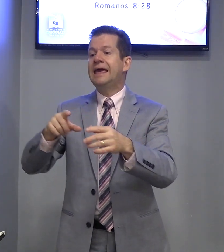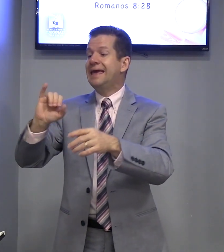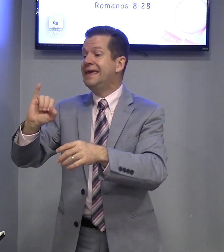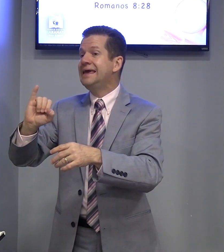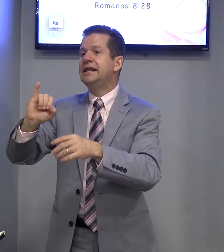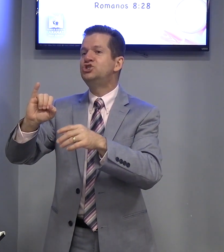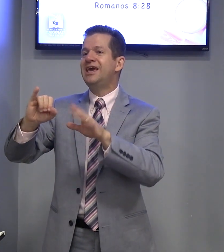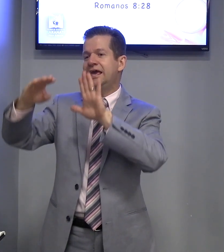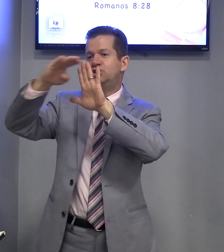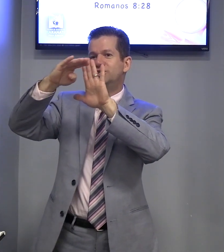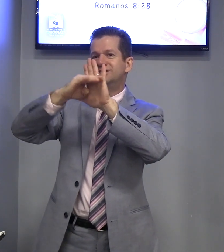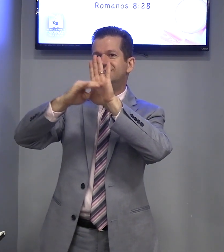ingredientes.